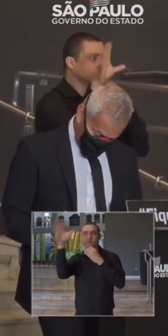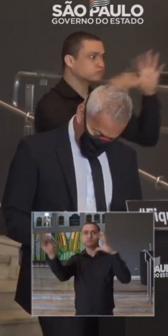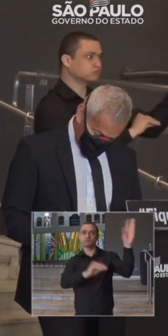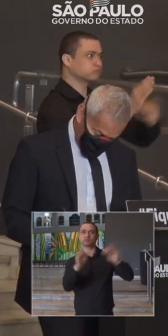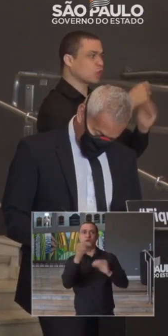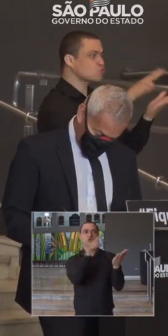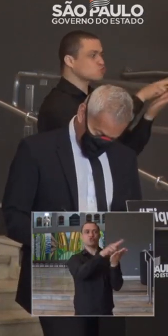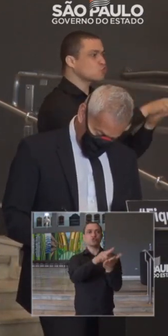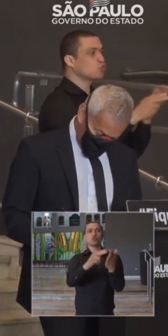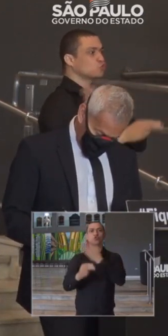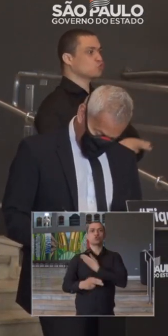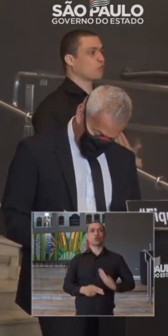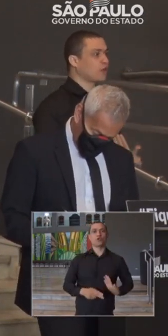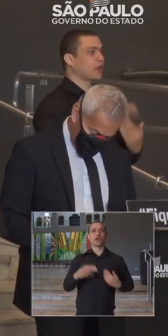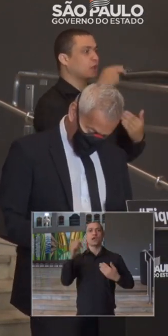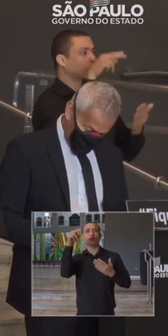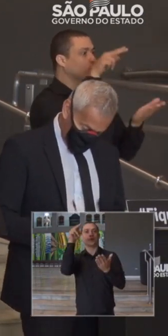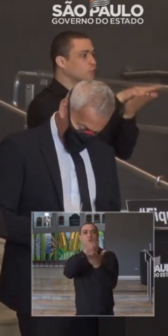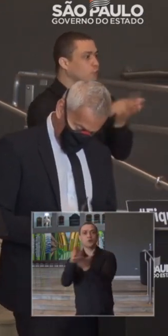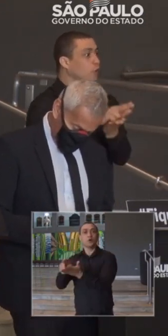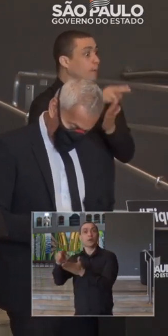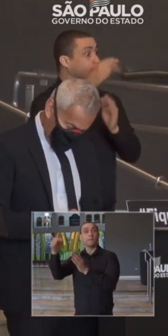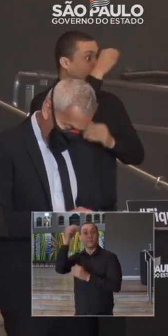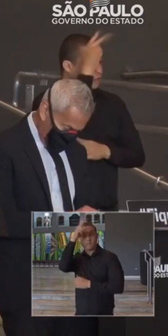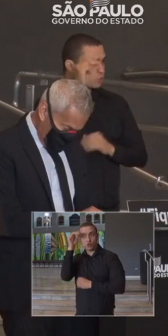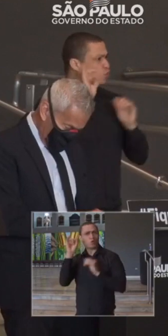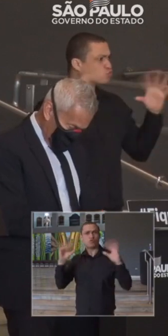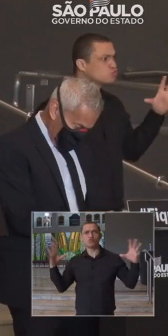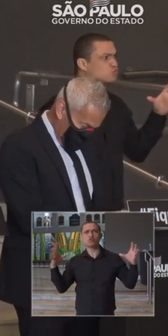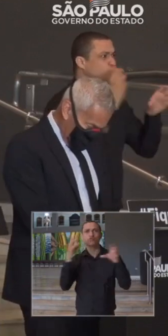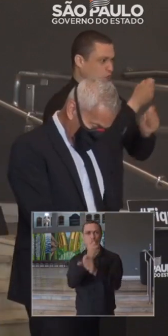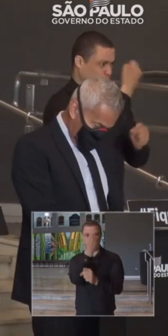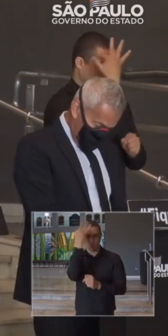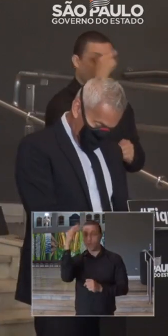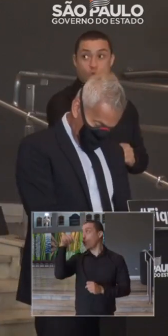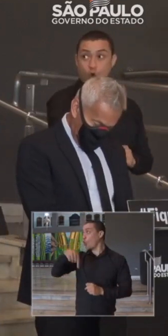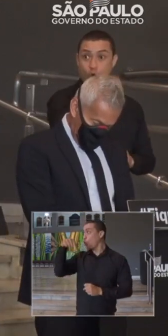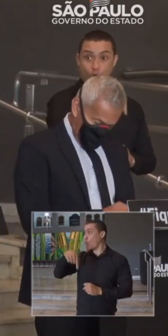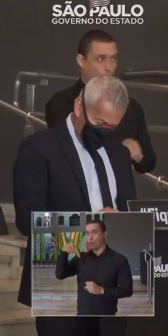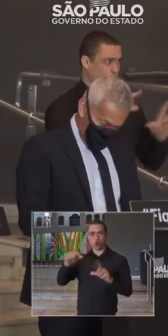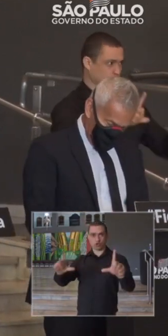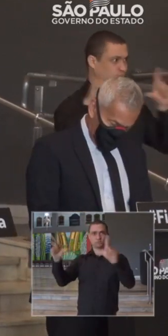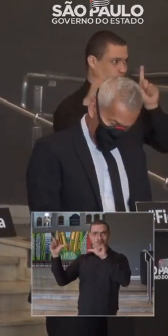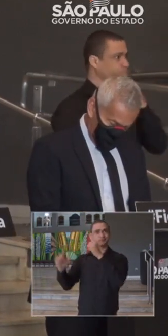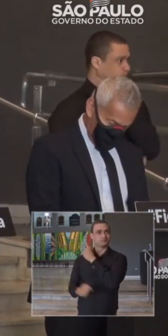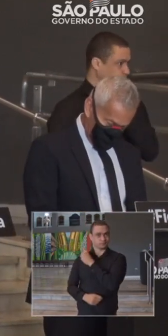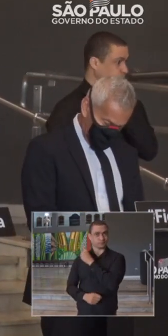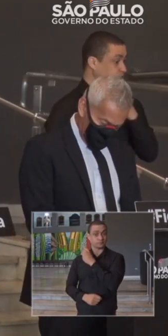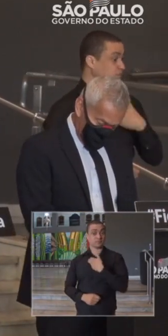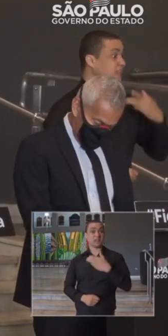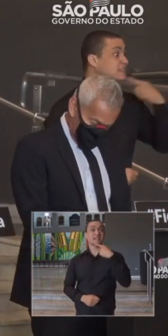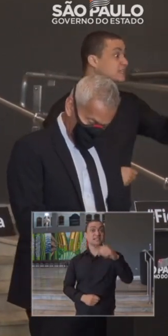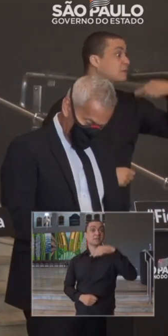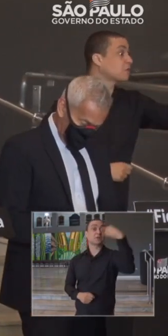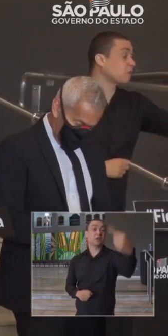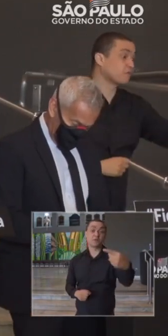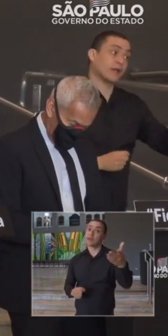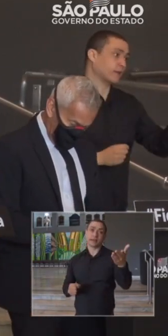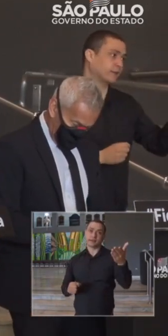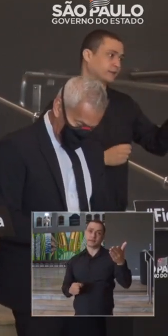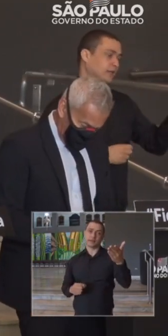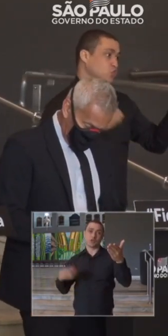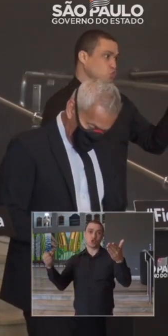estaduais, tudo isso que a gente colocou aqui até agora. Essa é a foto de hoje, mas a foto da próxima semana e,